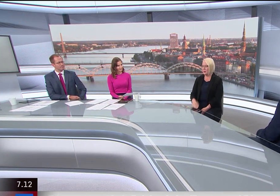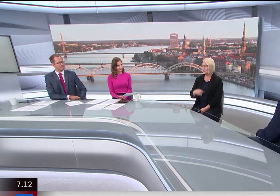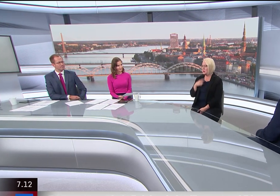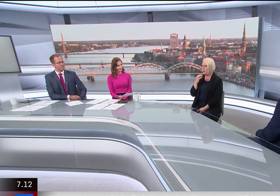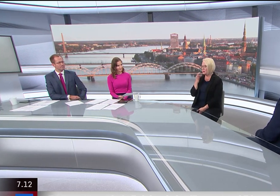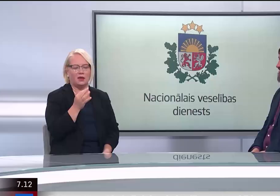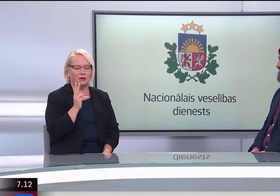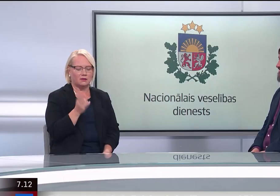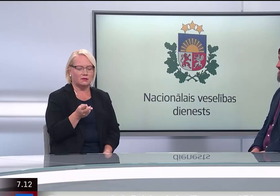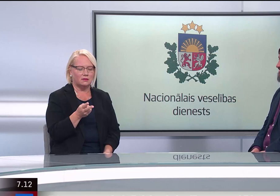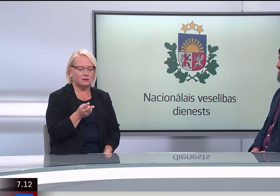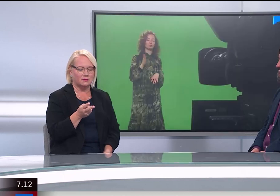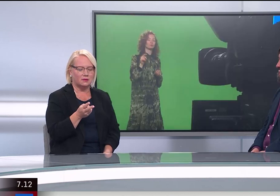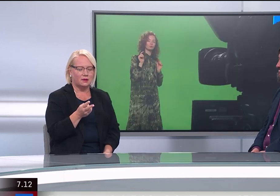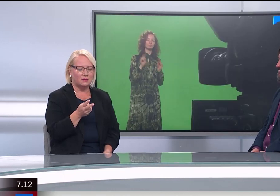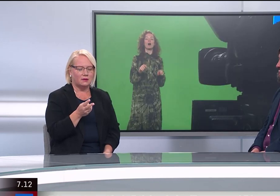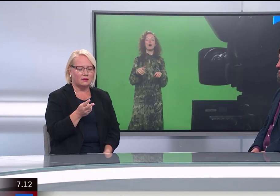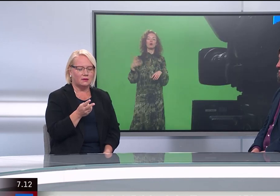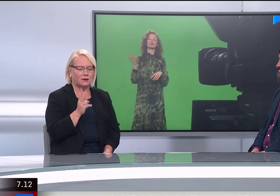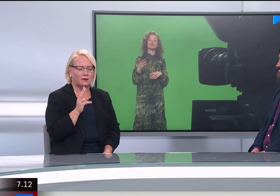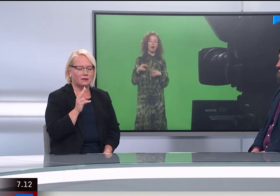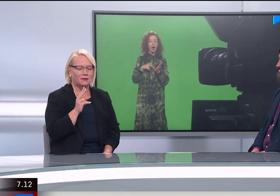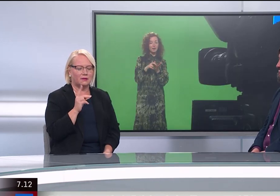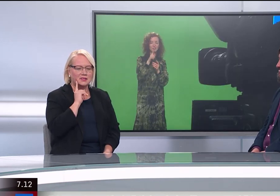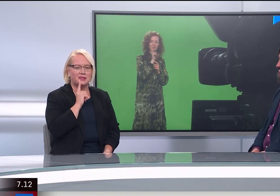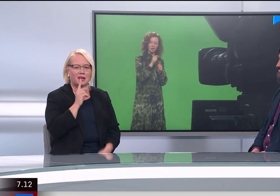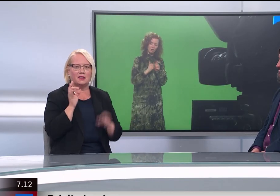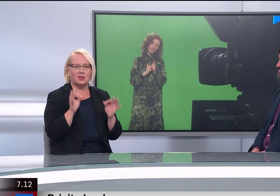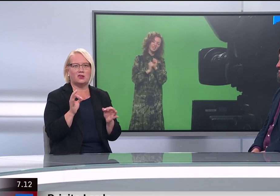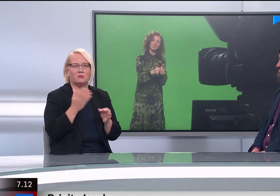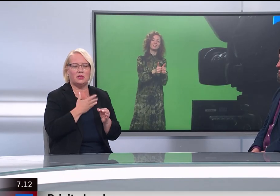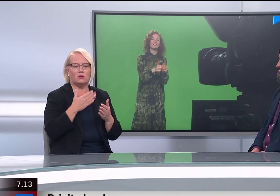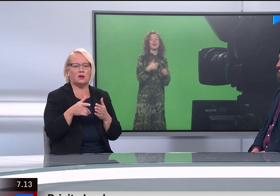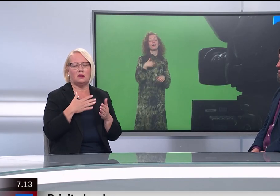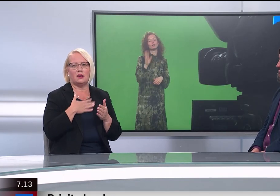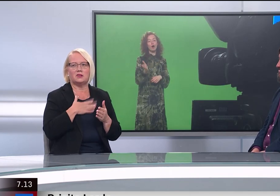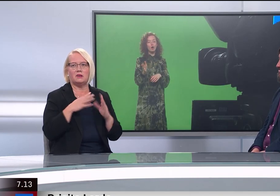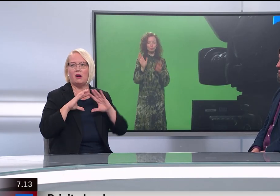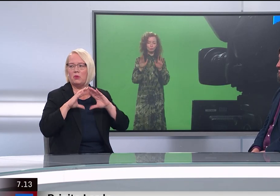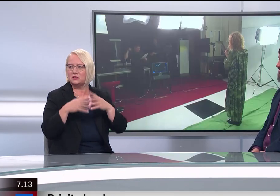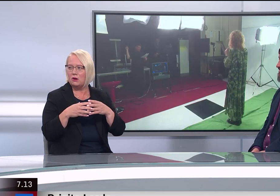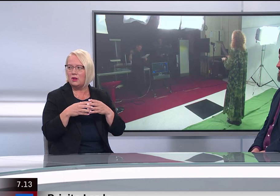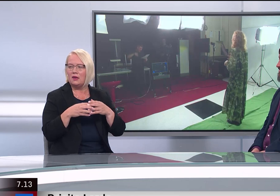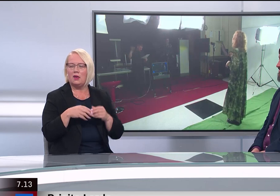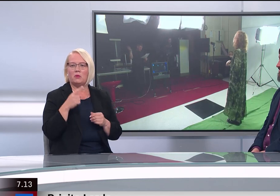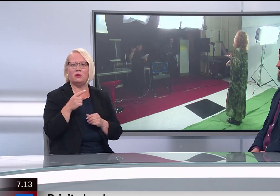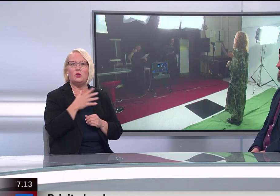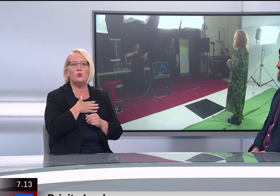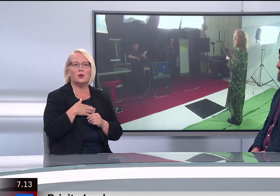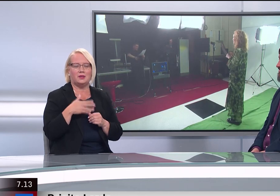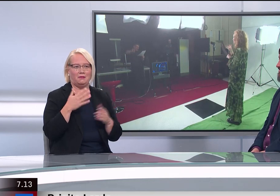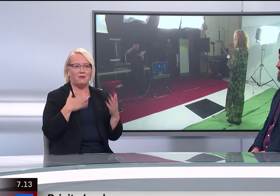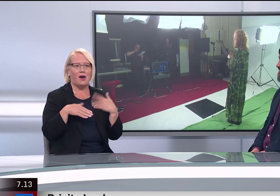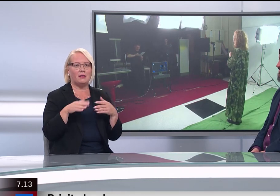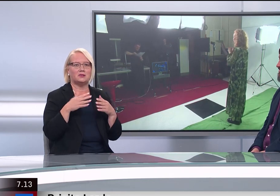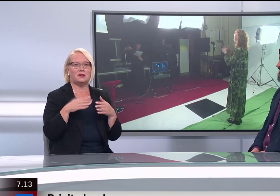Es gribētu teikt, ka nedzirdīgi ir tiešām dzīvot tādā savā pasaulē, bet viņi